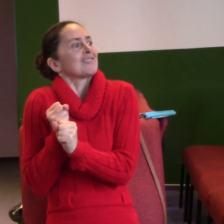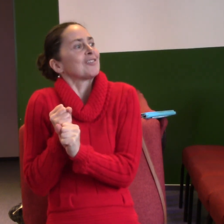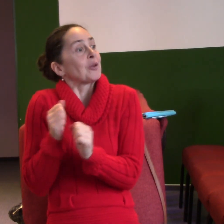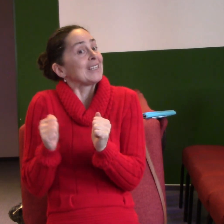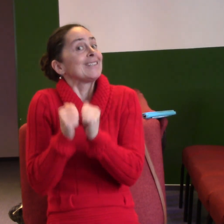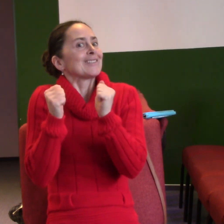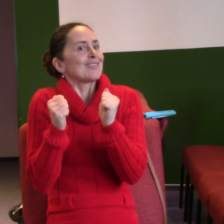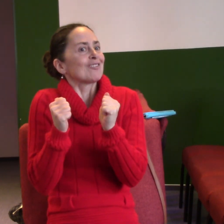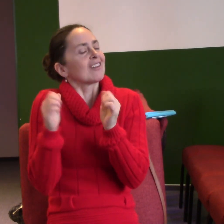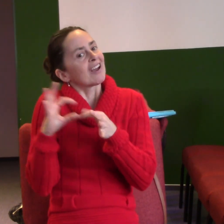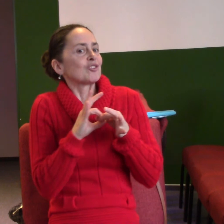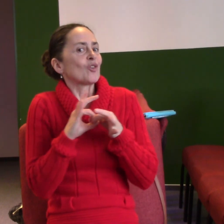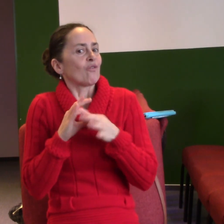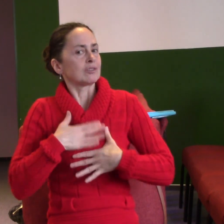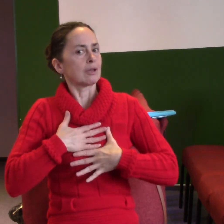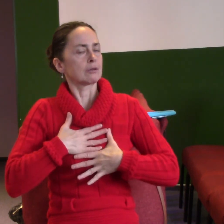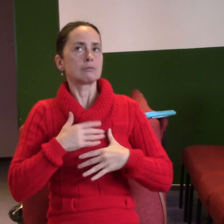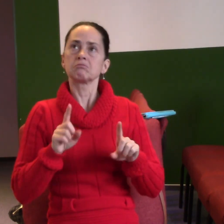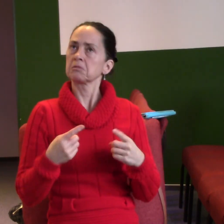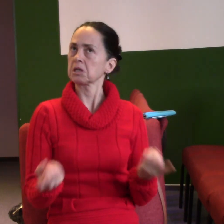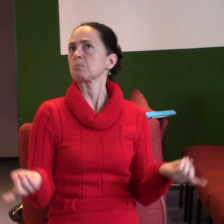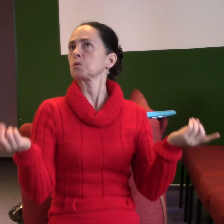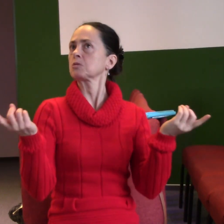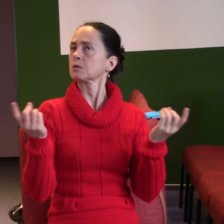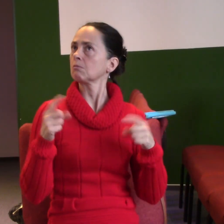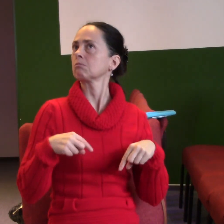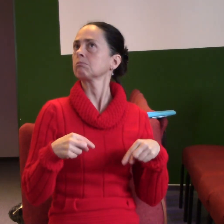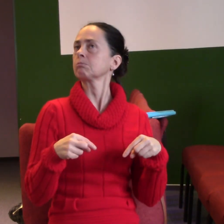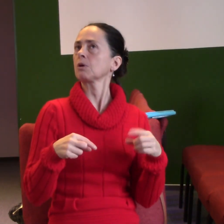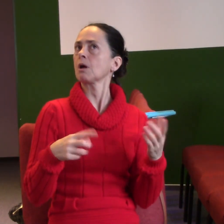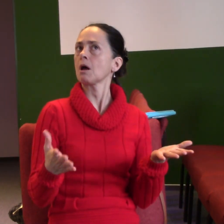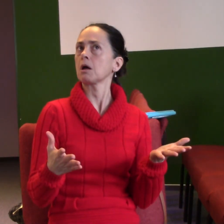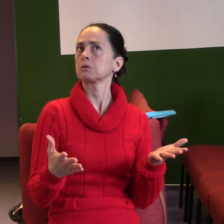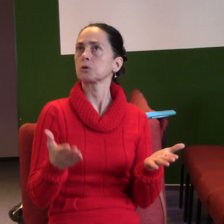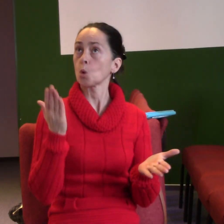radostí. Já se nemusím bát. Pán Bůh mě už tolikrát povedl, On to udělá zás.